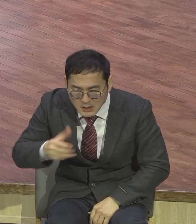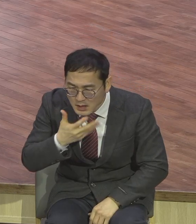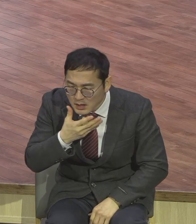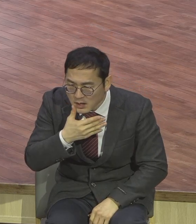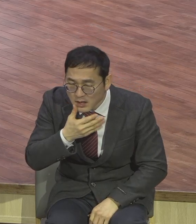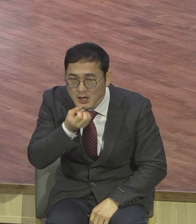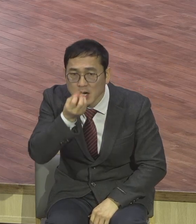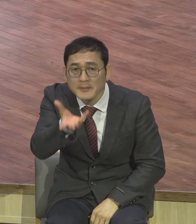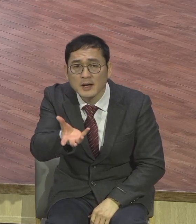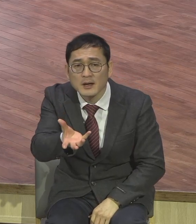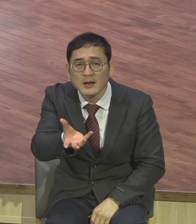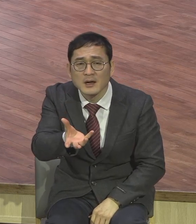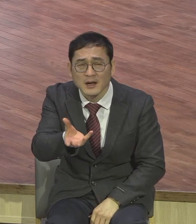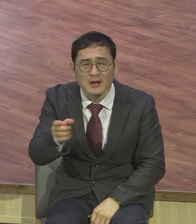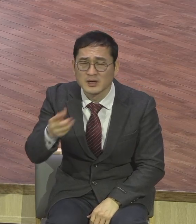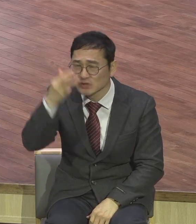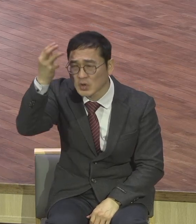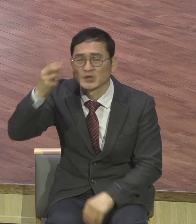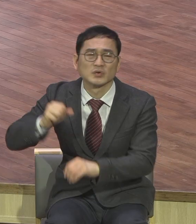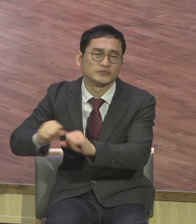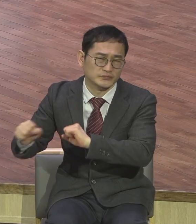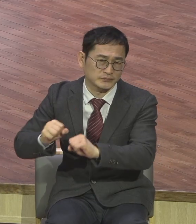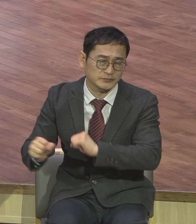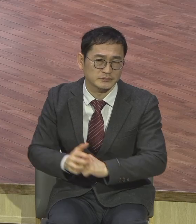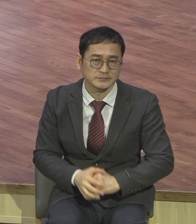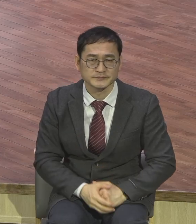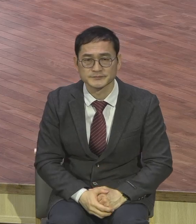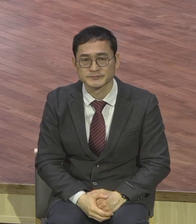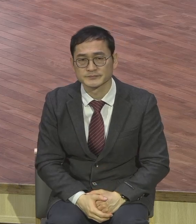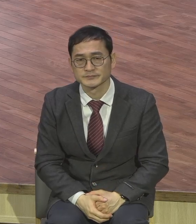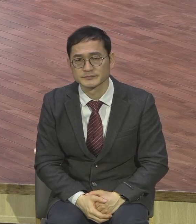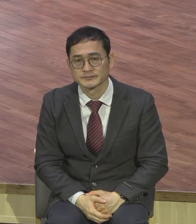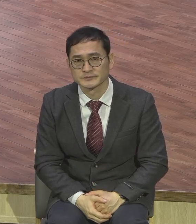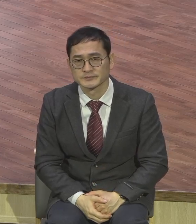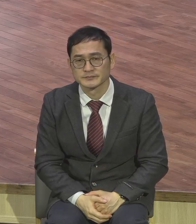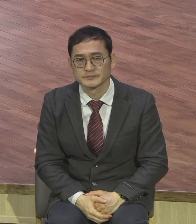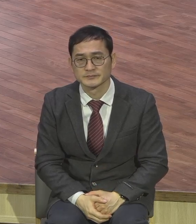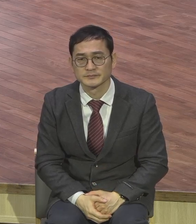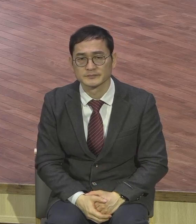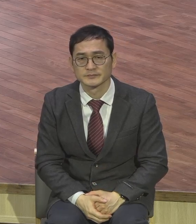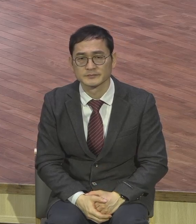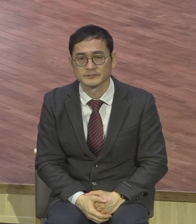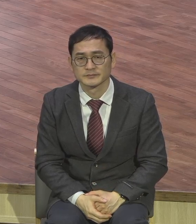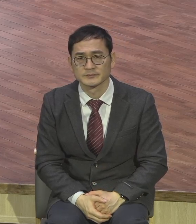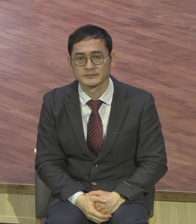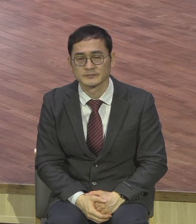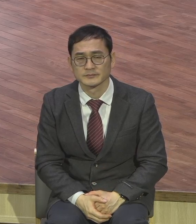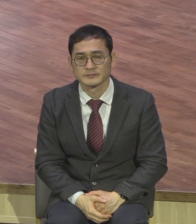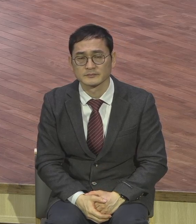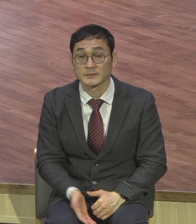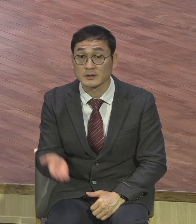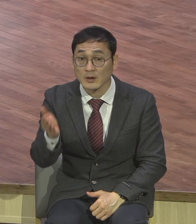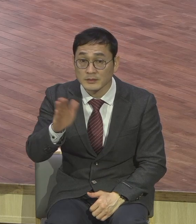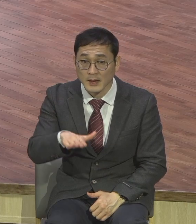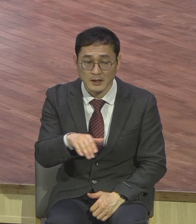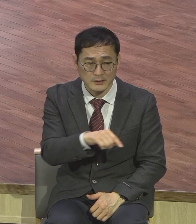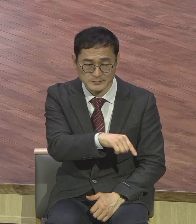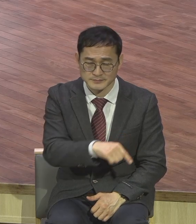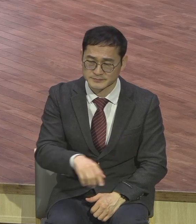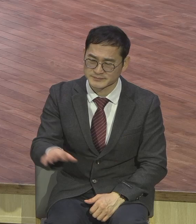계속해서 그의 부흥에 있어서 심지어 어떤 사람 막 헌신하려는데 헌신하지마 내가 부장인데 네가